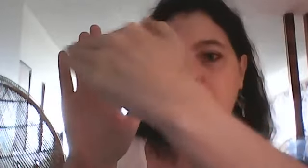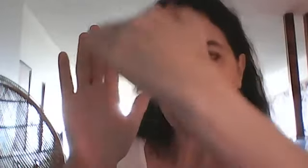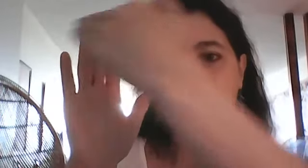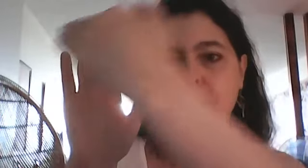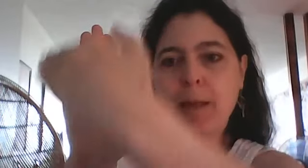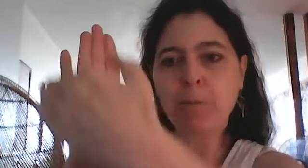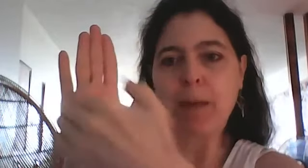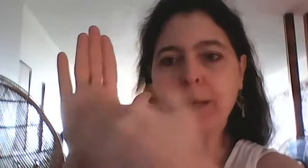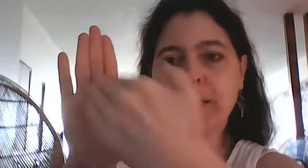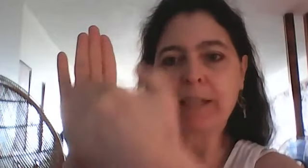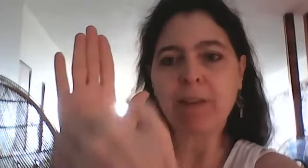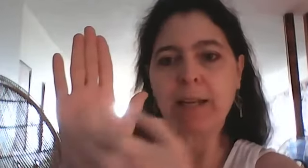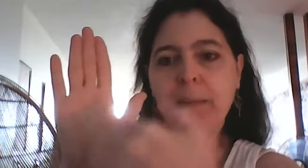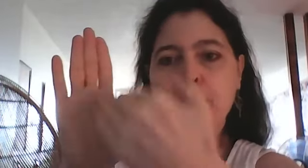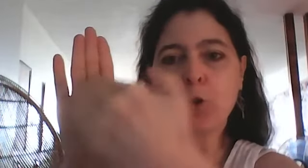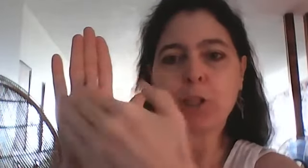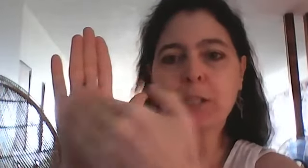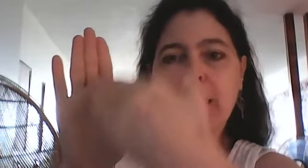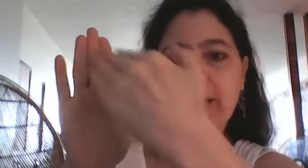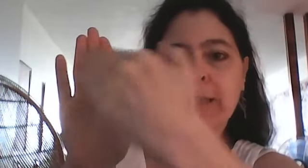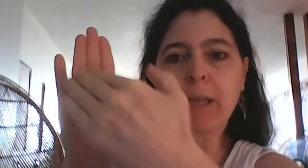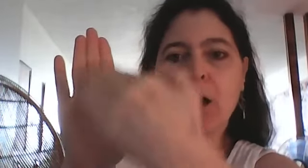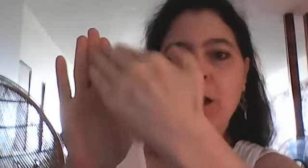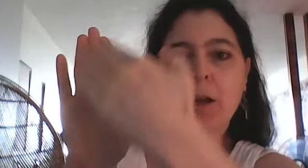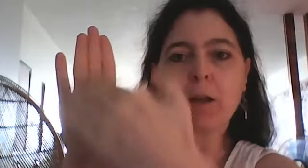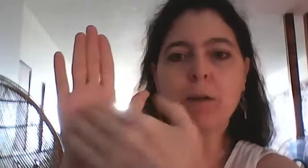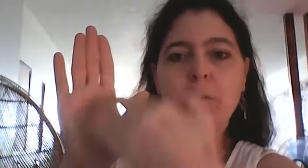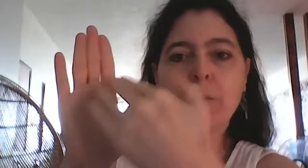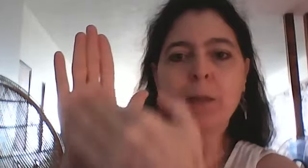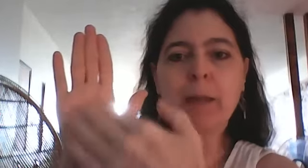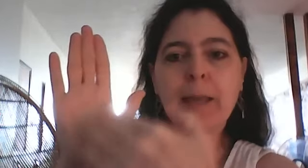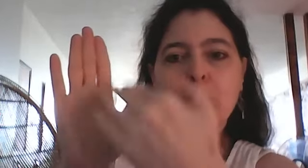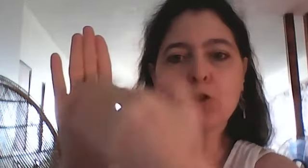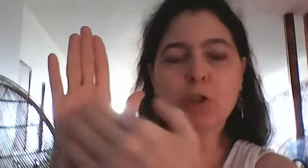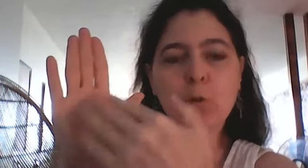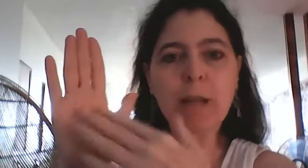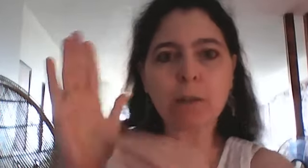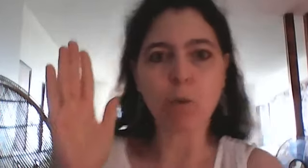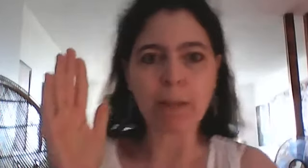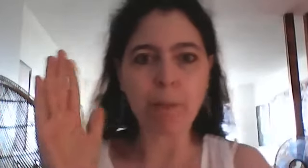la main puis après ça ça va aller plus à l'intérieur et jusqu'au centre complètement